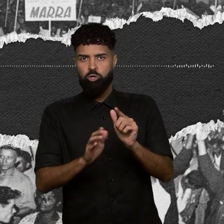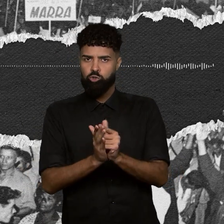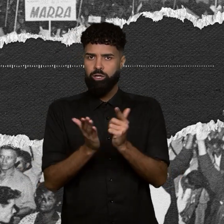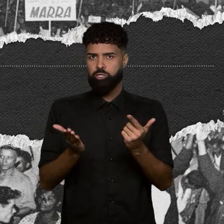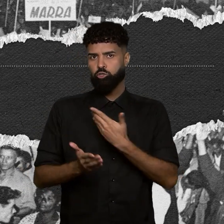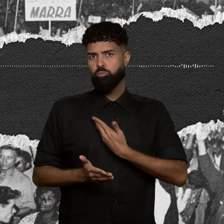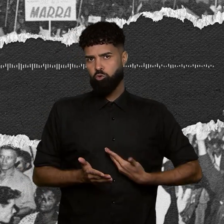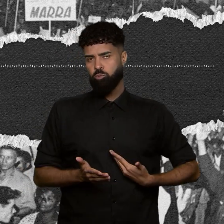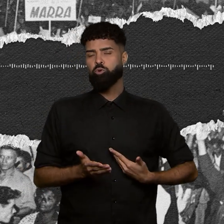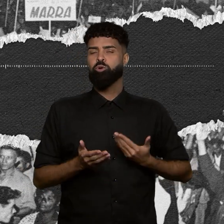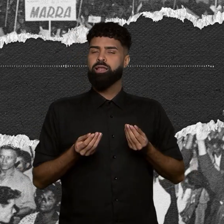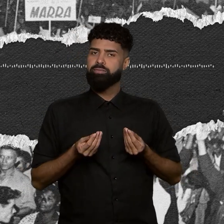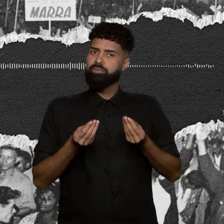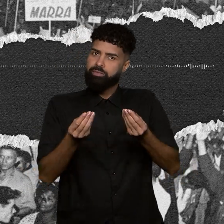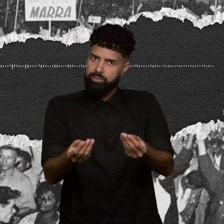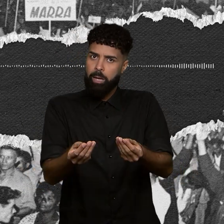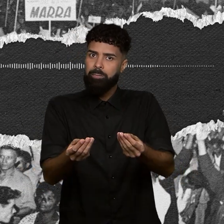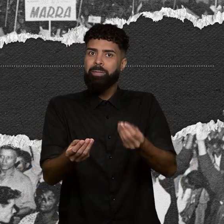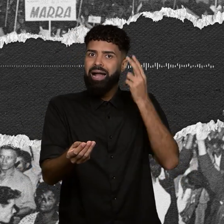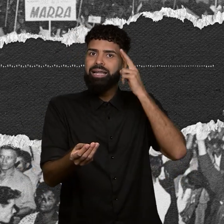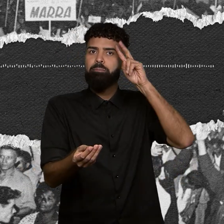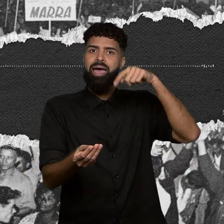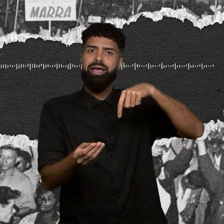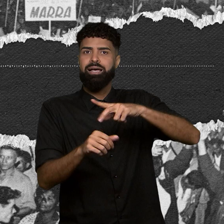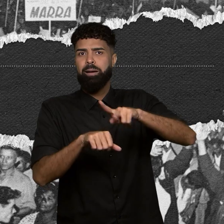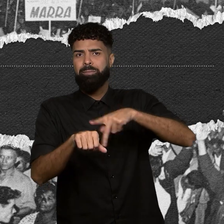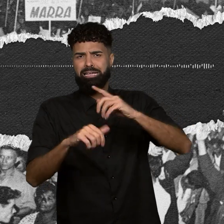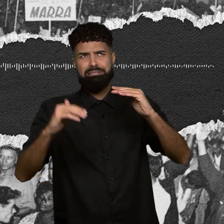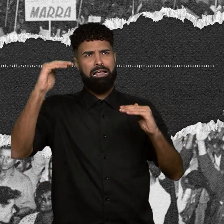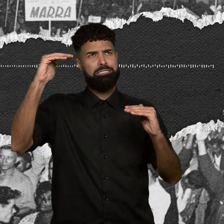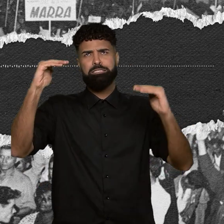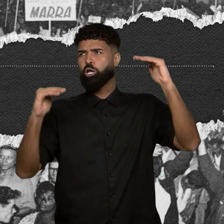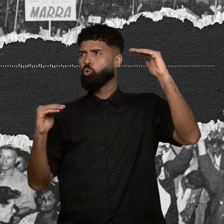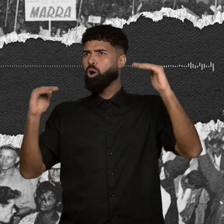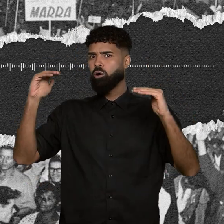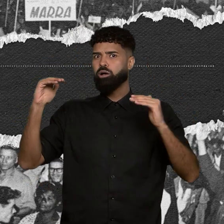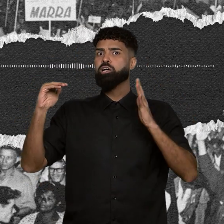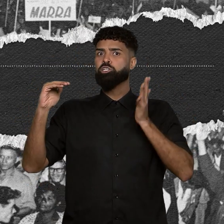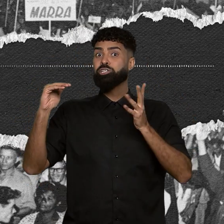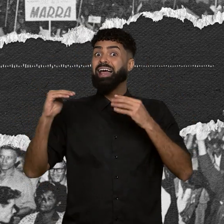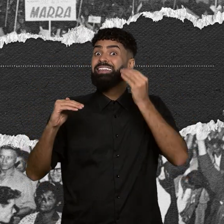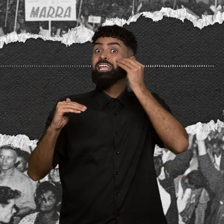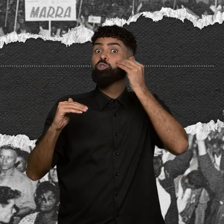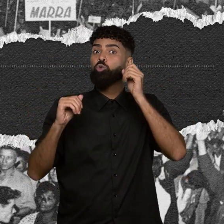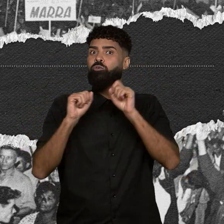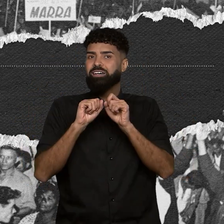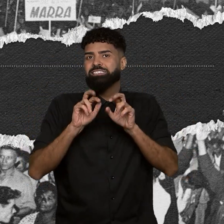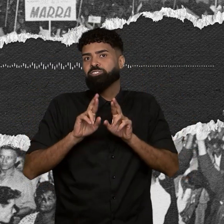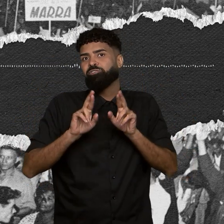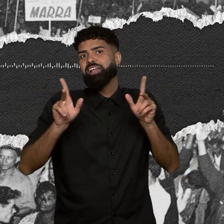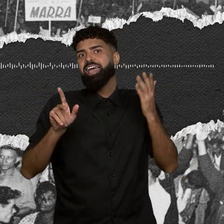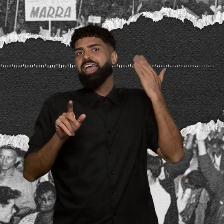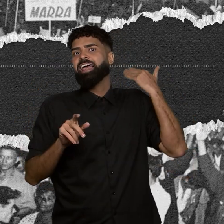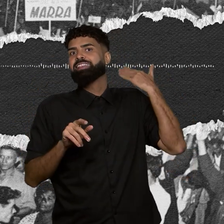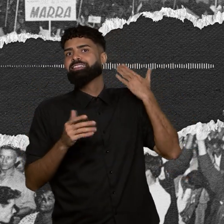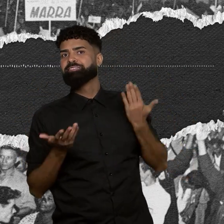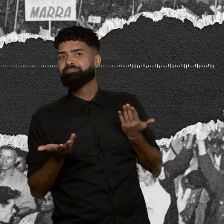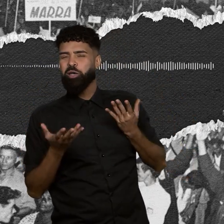dá para lembrar que esse país tão desigual já ousou tentar ser diferente. E o que muita gente pensa que é